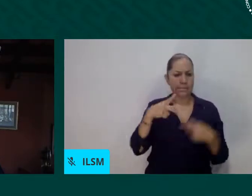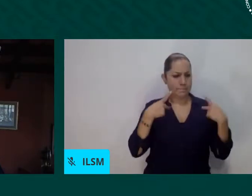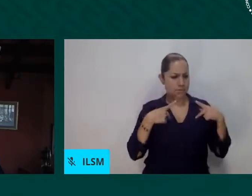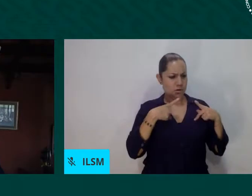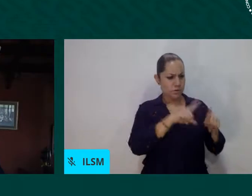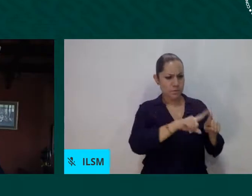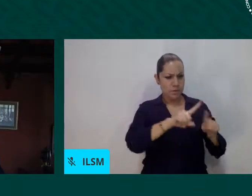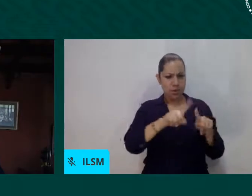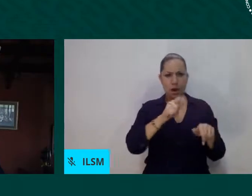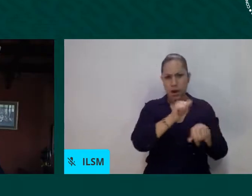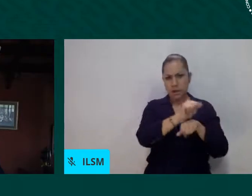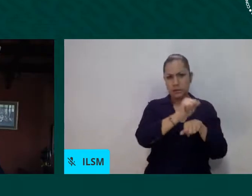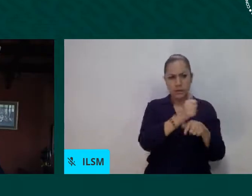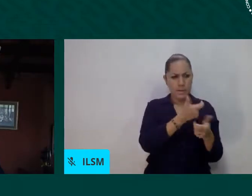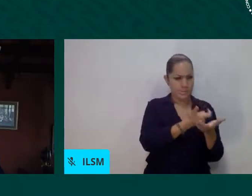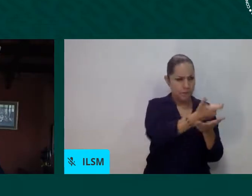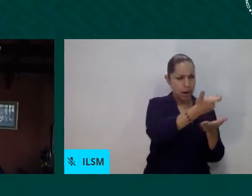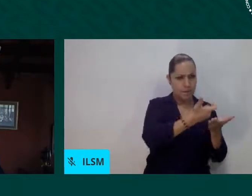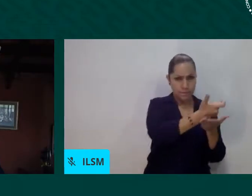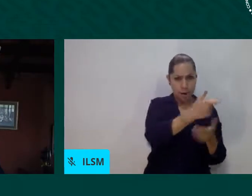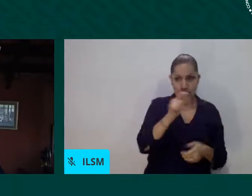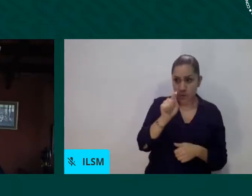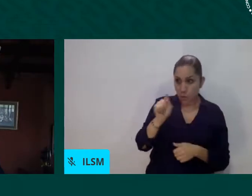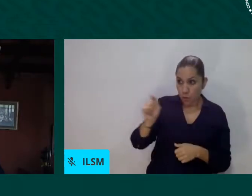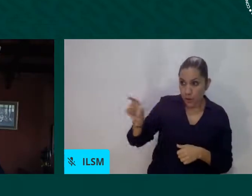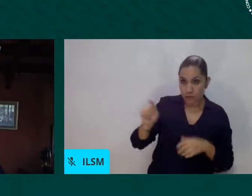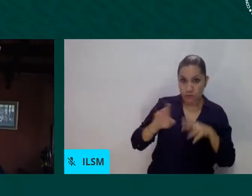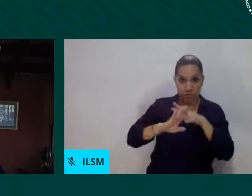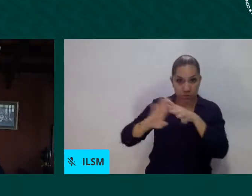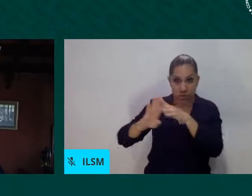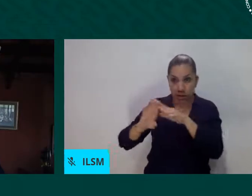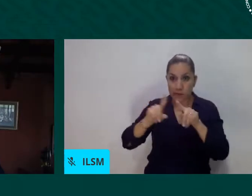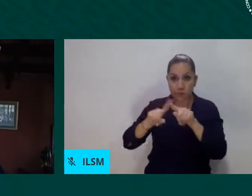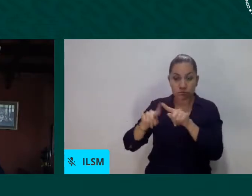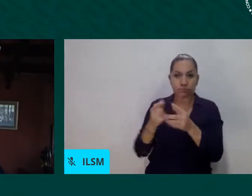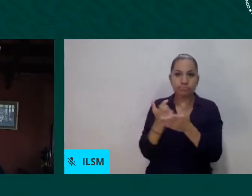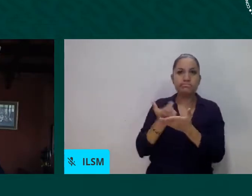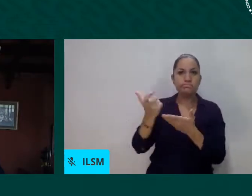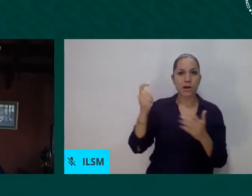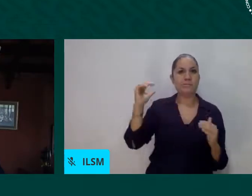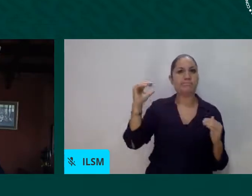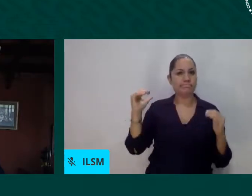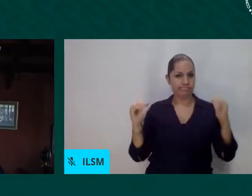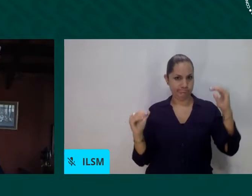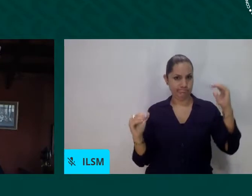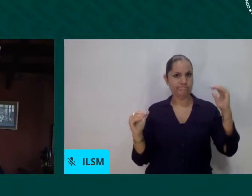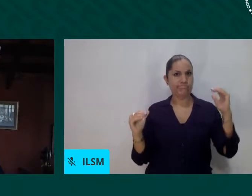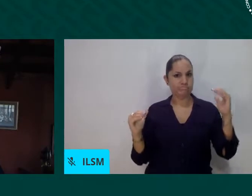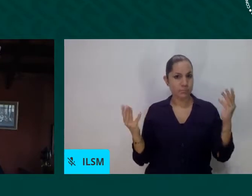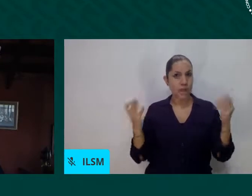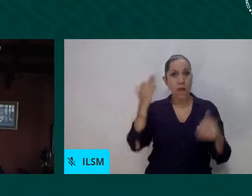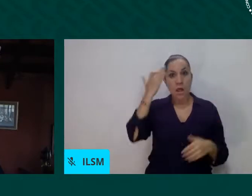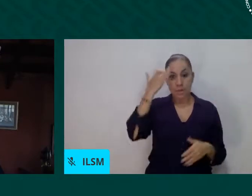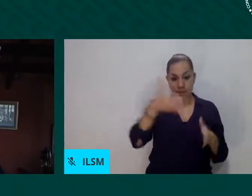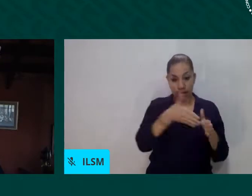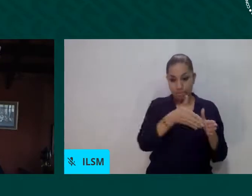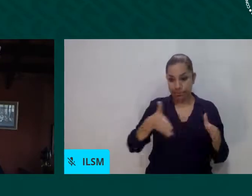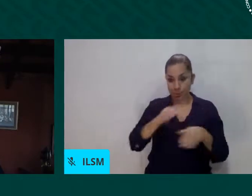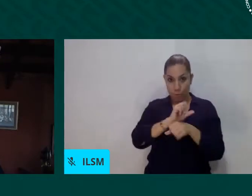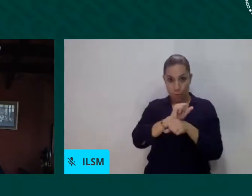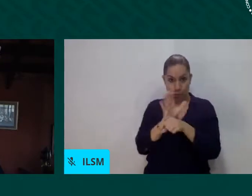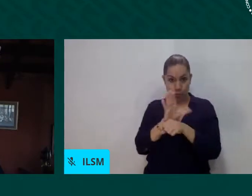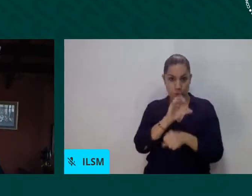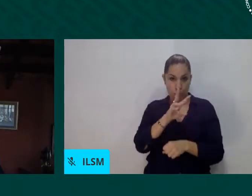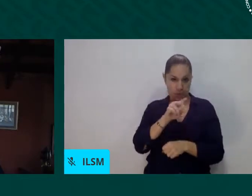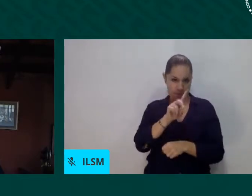caso, como consecuencia del COVID-19, esta situación se ha incrementado porque ha aumentado el desempleo